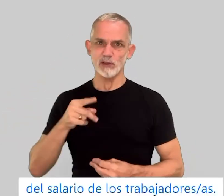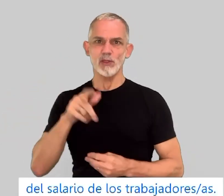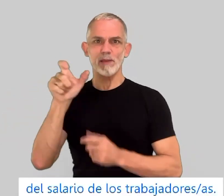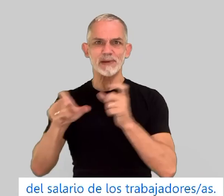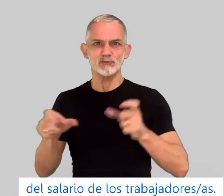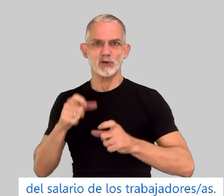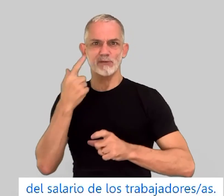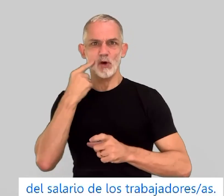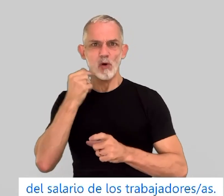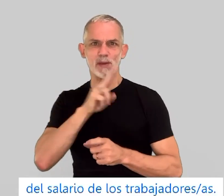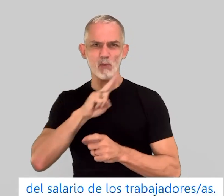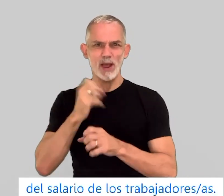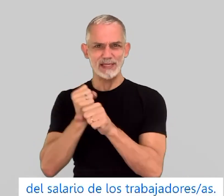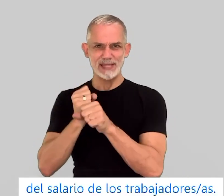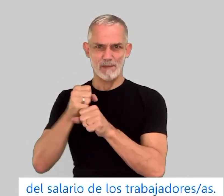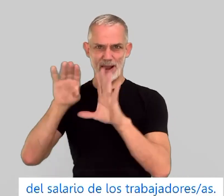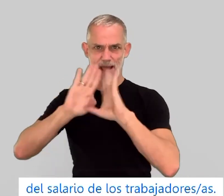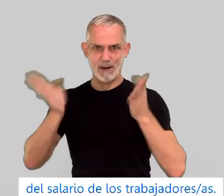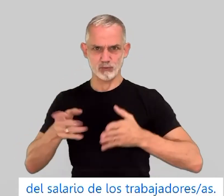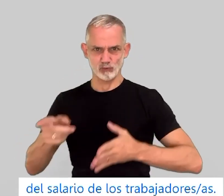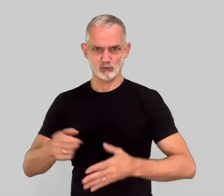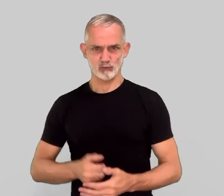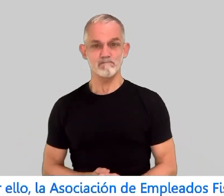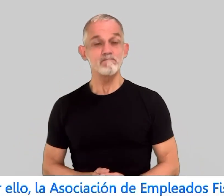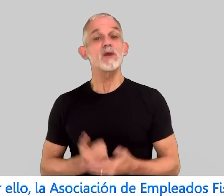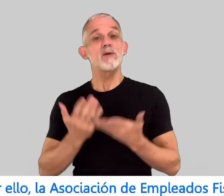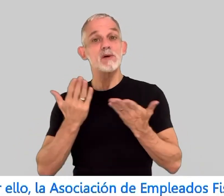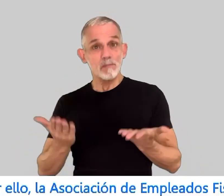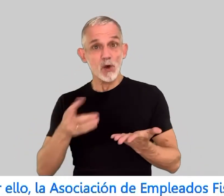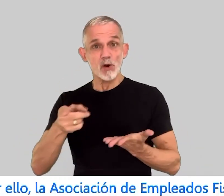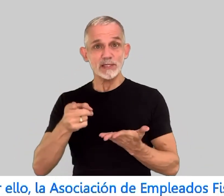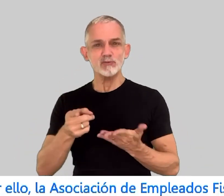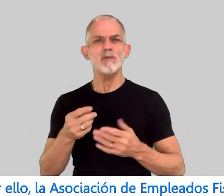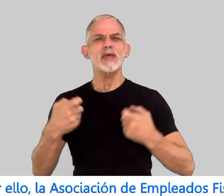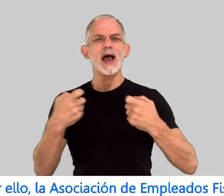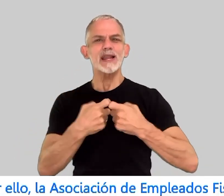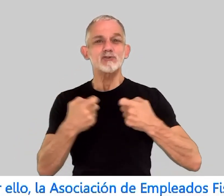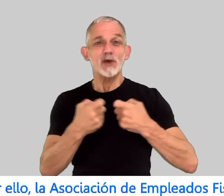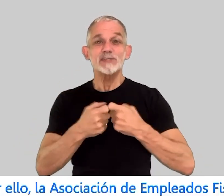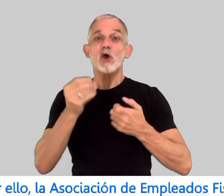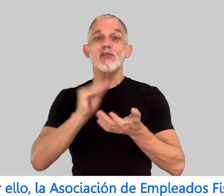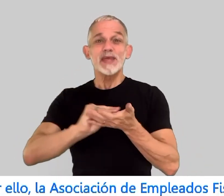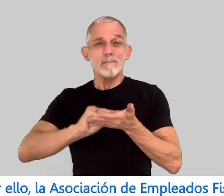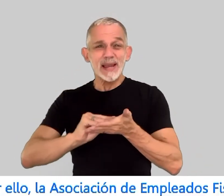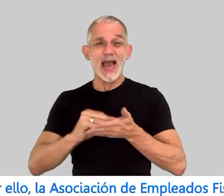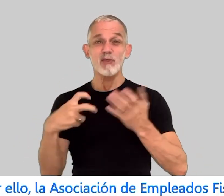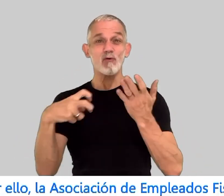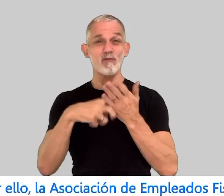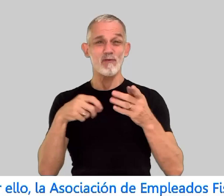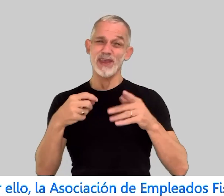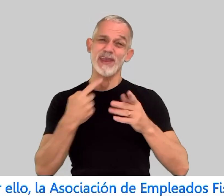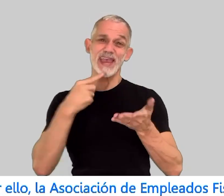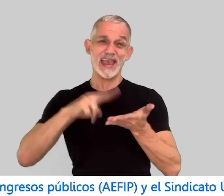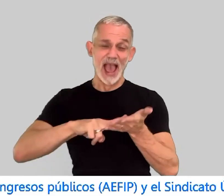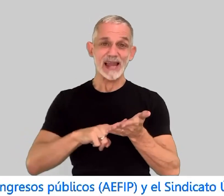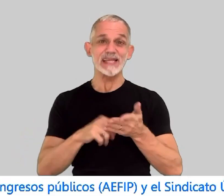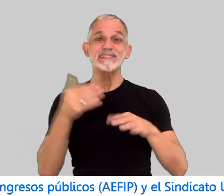de los trabajadores y trabajadores trabajadoras. Por ello, la Asociación de Empleados Fiscales e Ingresos